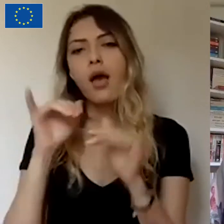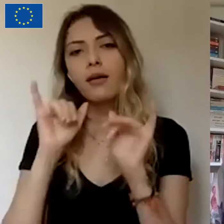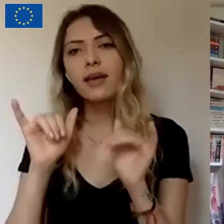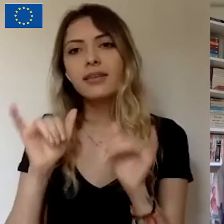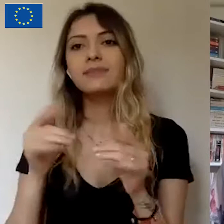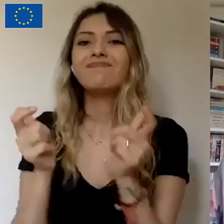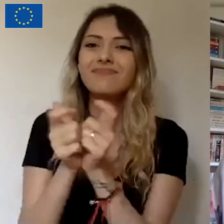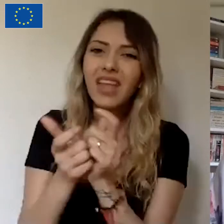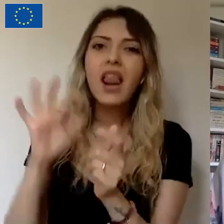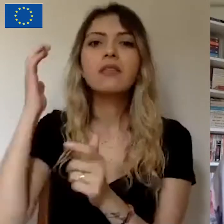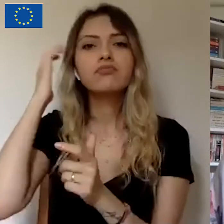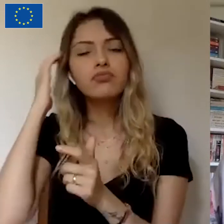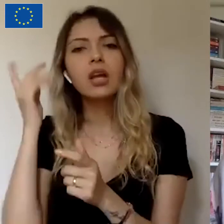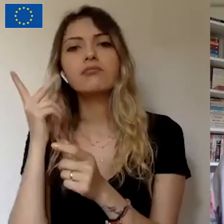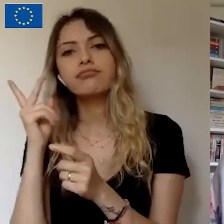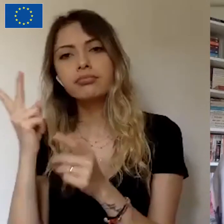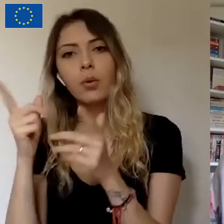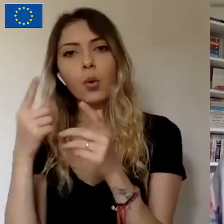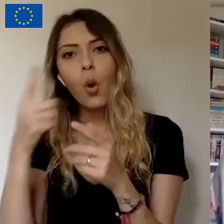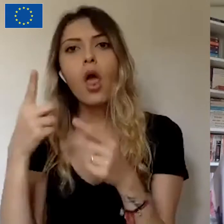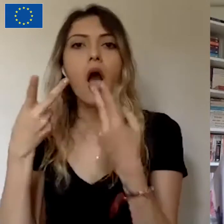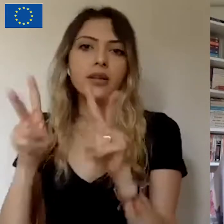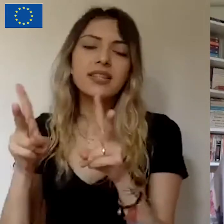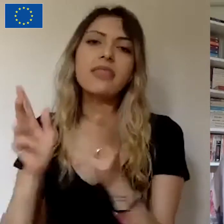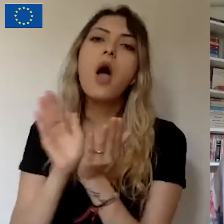ödül bazlı. Gene bu ödüller her iki proje türünde de belirleniyor.